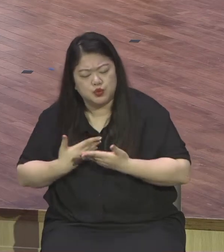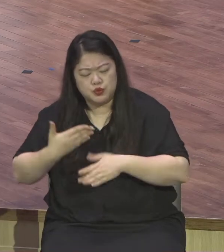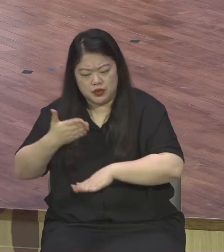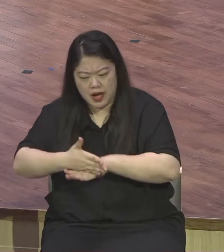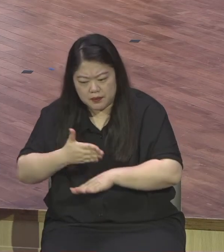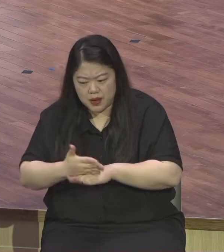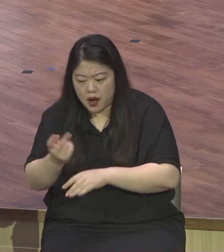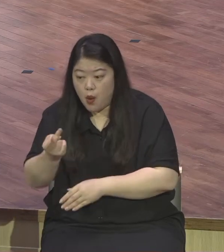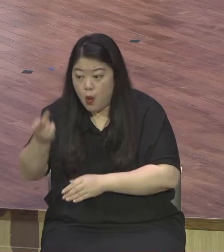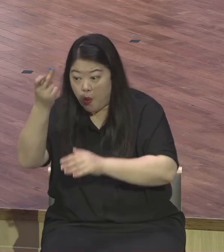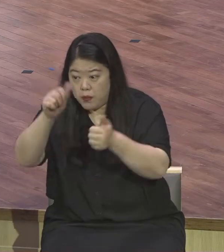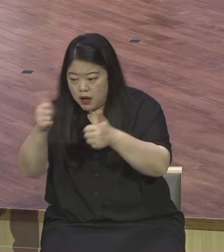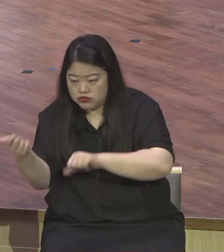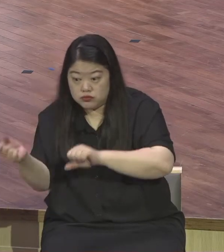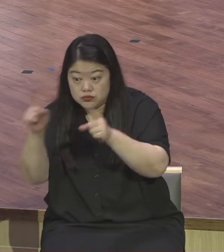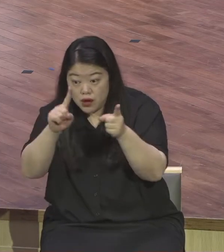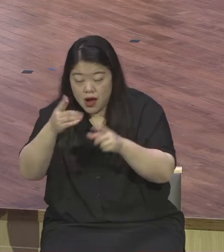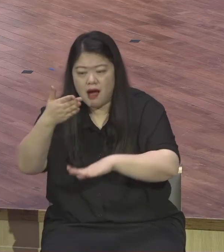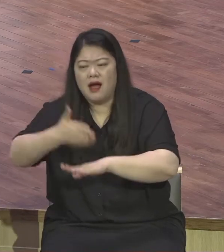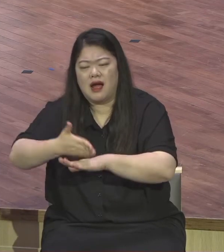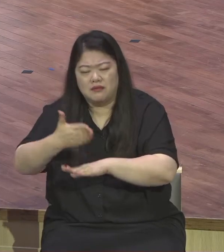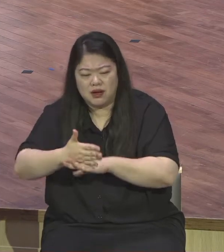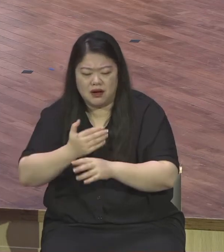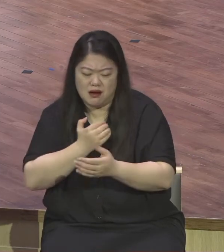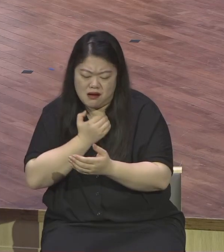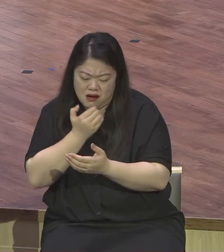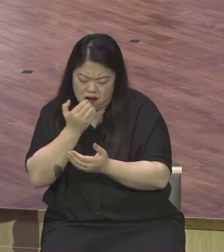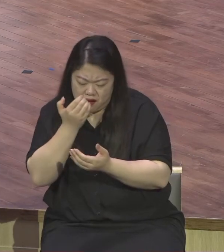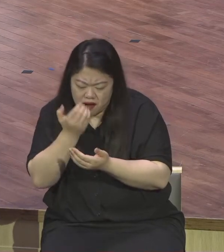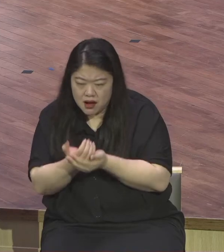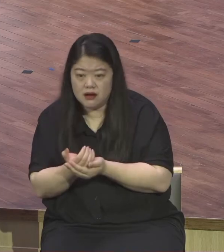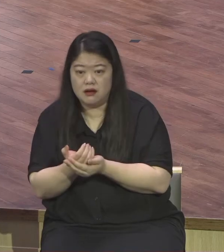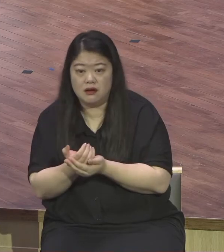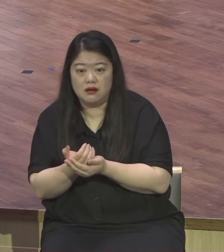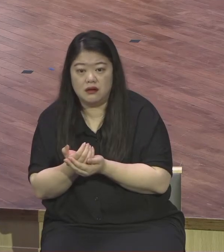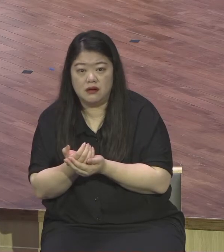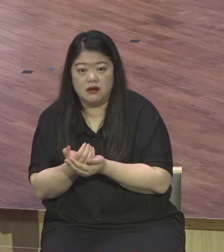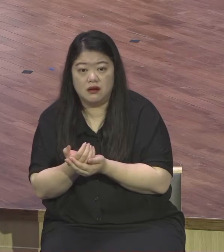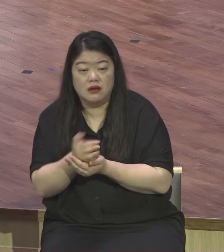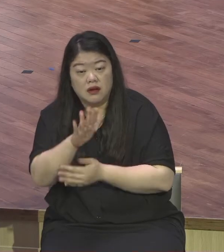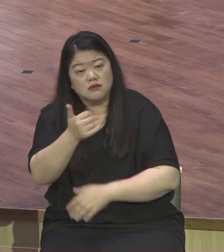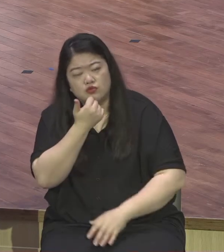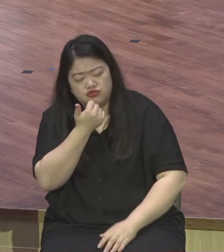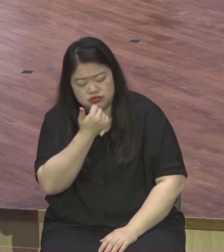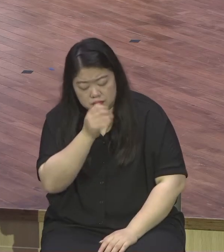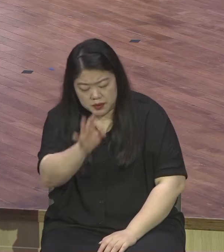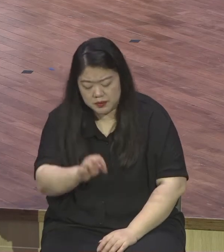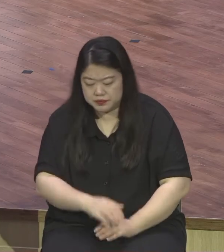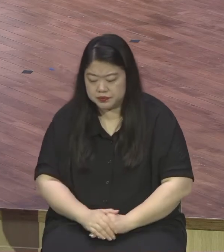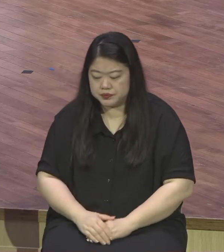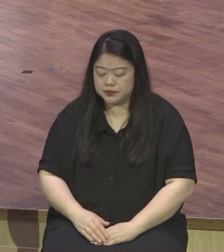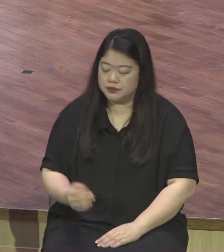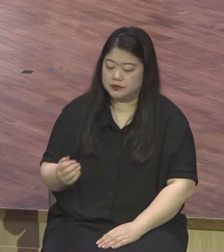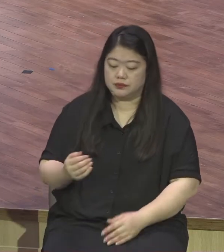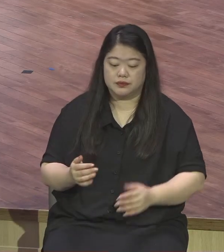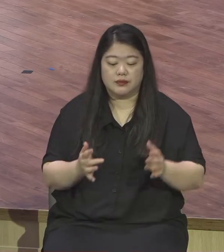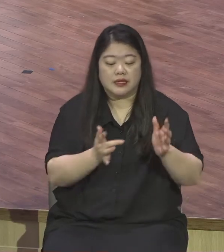예수님의 말씀을요 누구보다도 많이 들었어요 왜 늘 따라다녔으니까 24시간